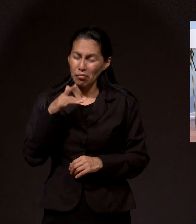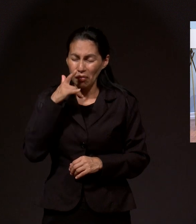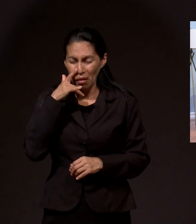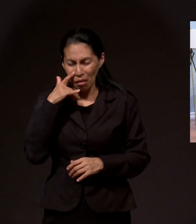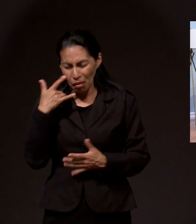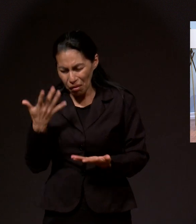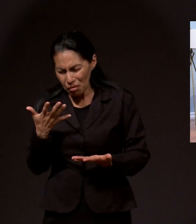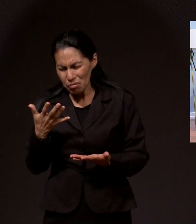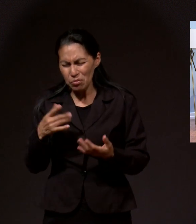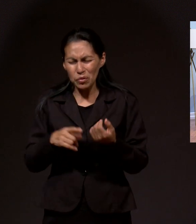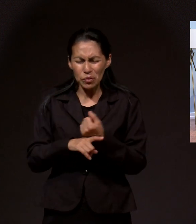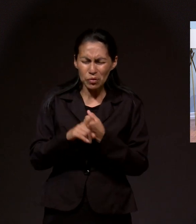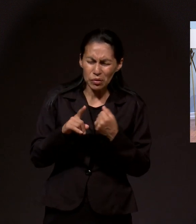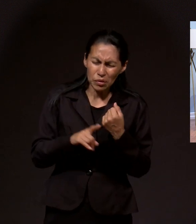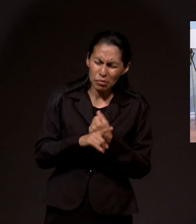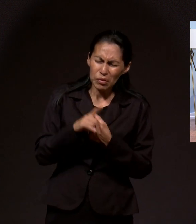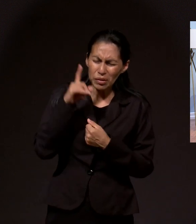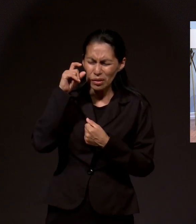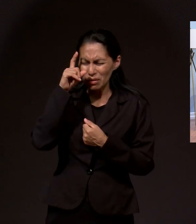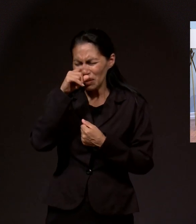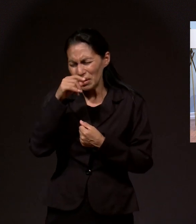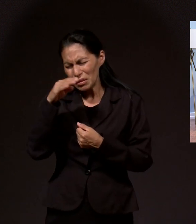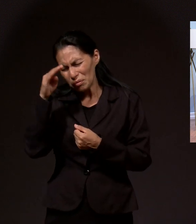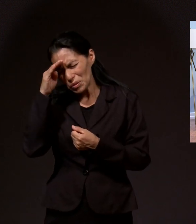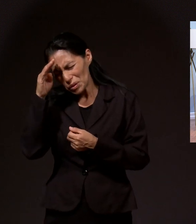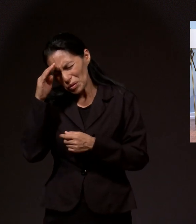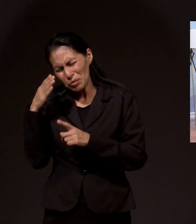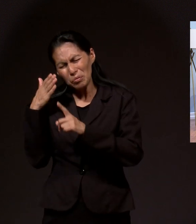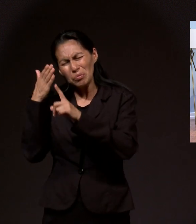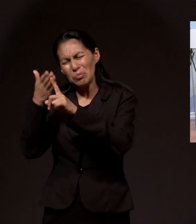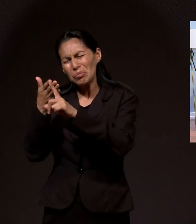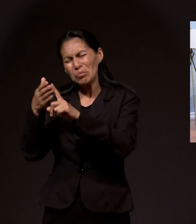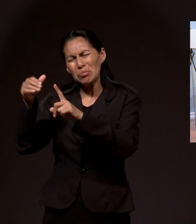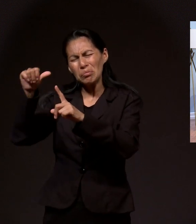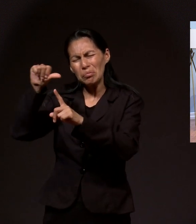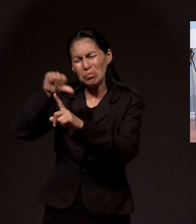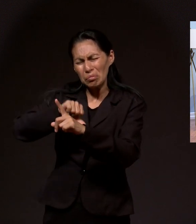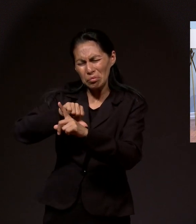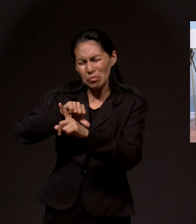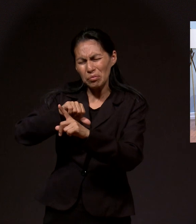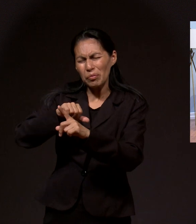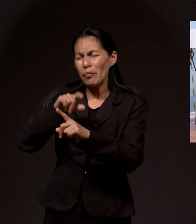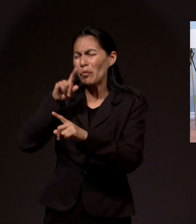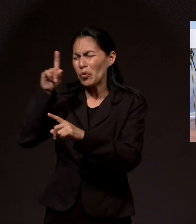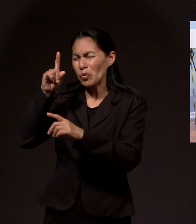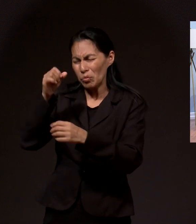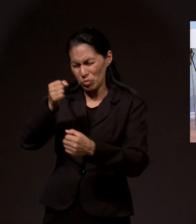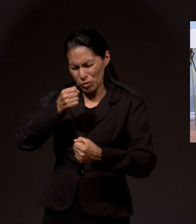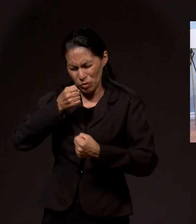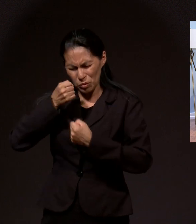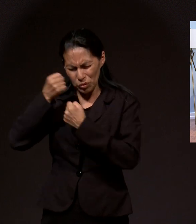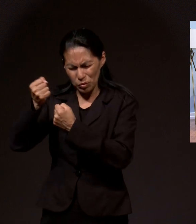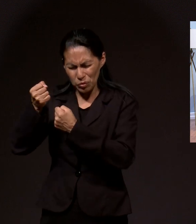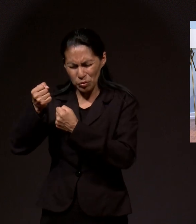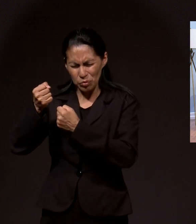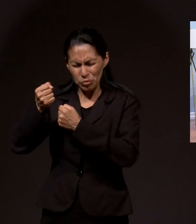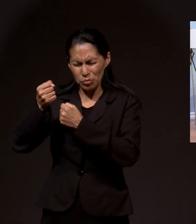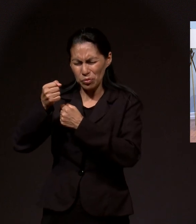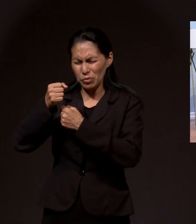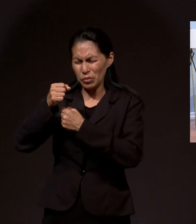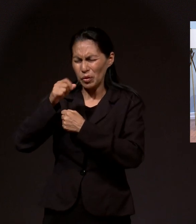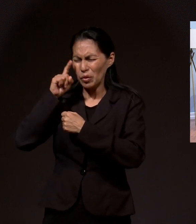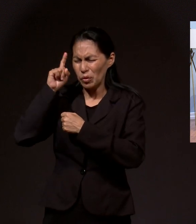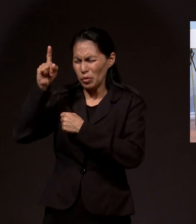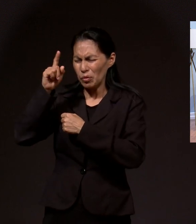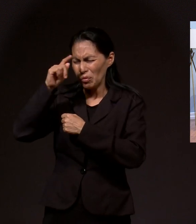luz al final, Señor, tú tienes poder para que esa luz, inesperadamente, con